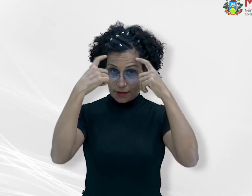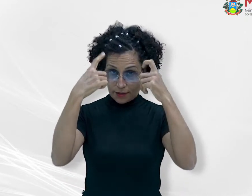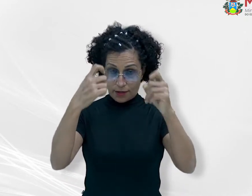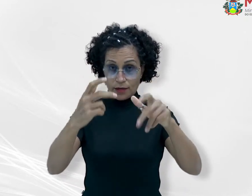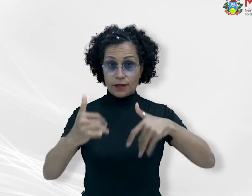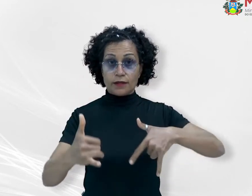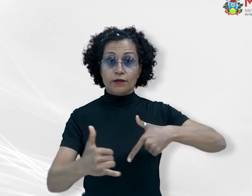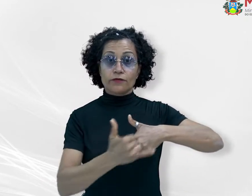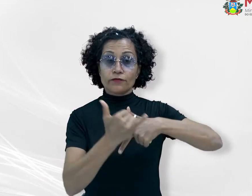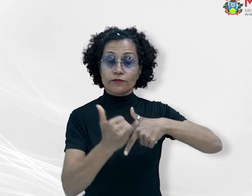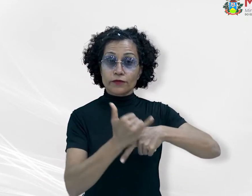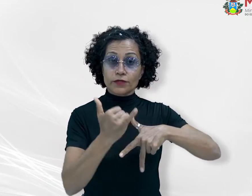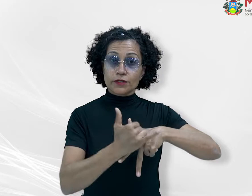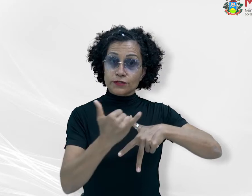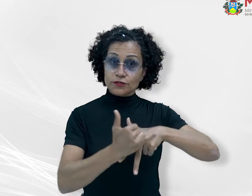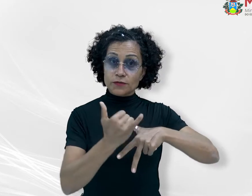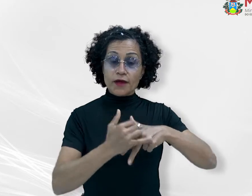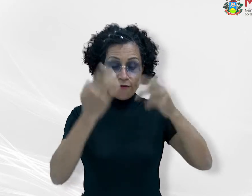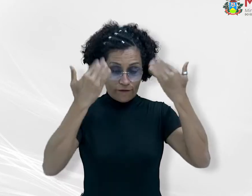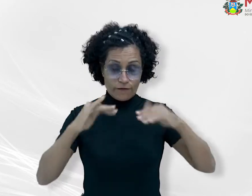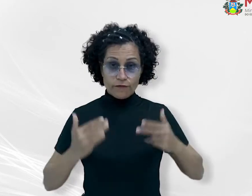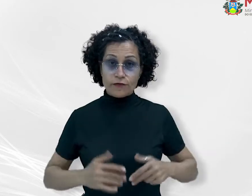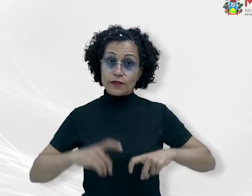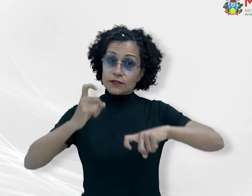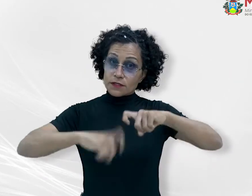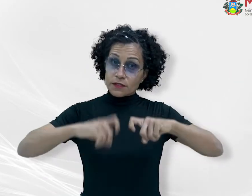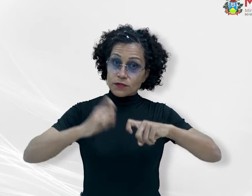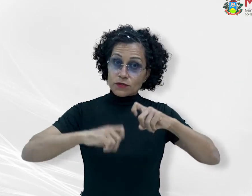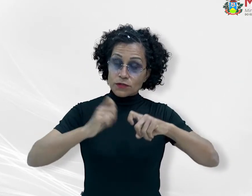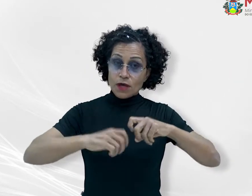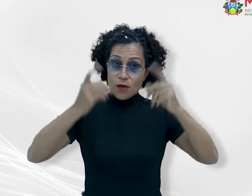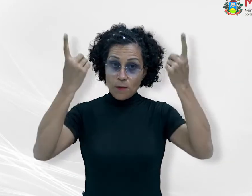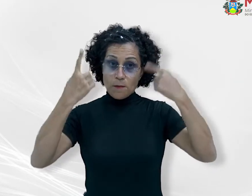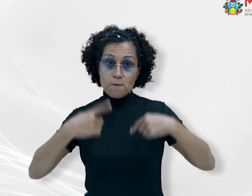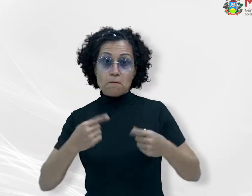ela física, sexual, psicológica, moral ou patrimonial.